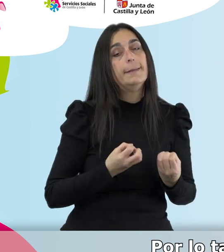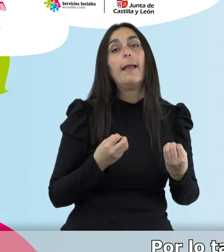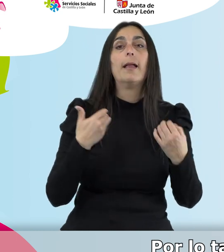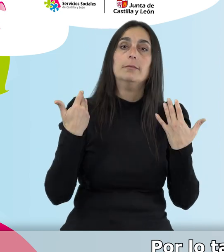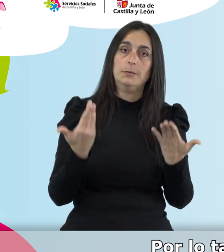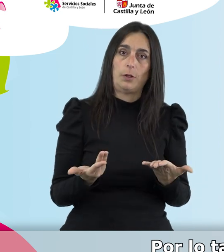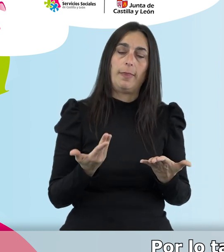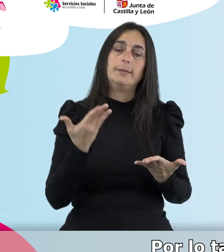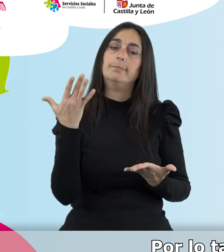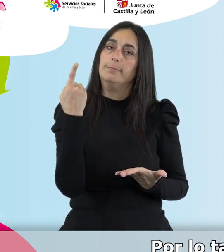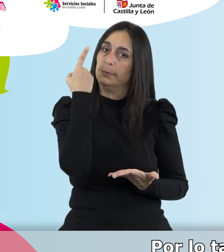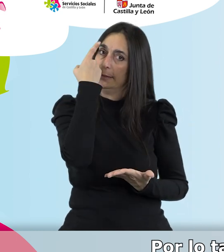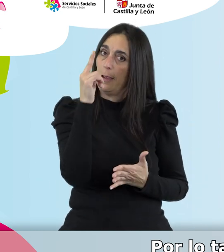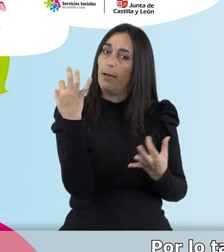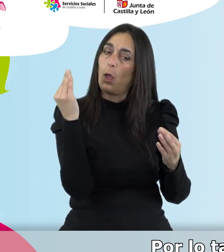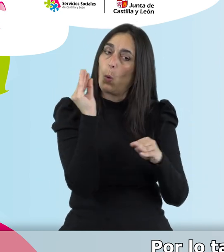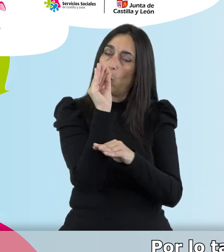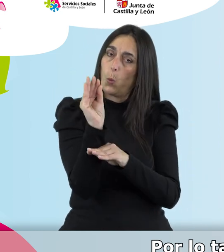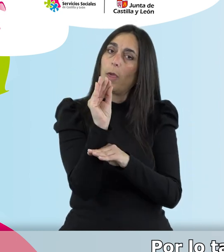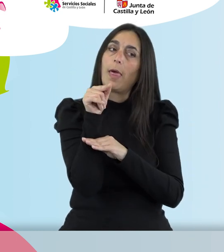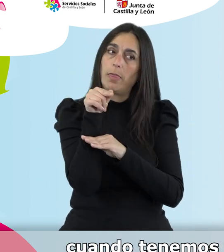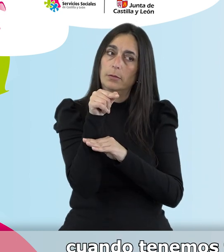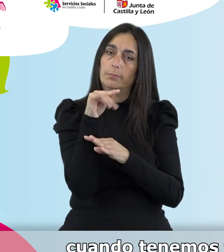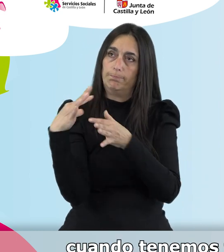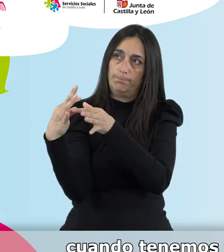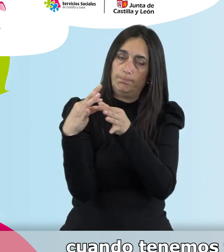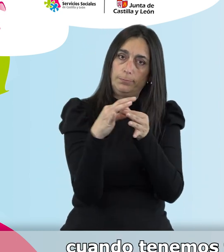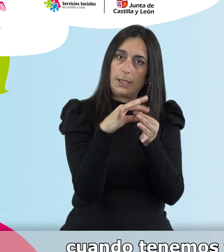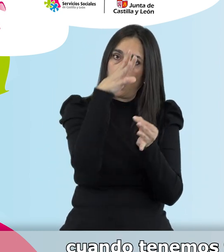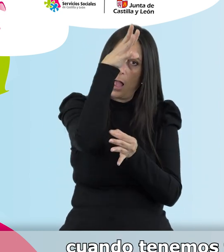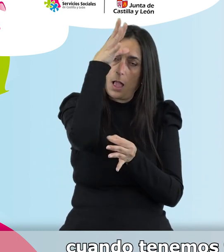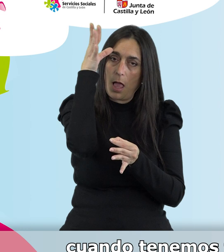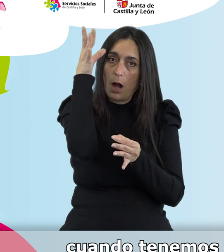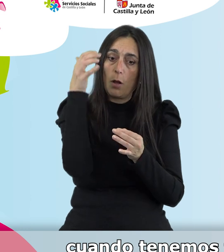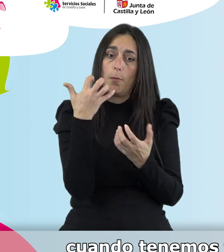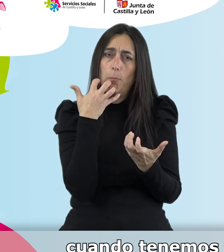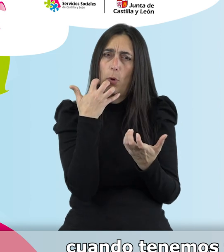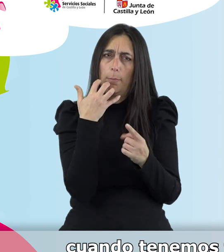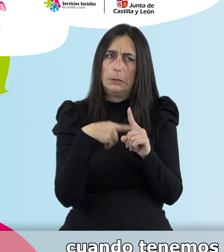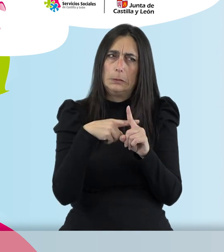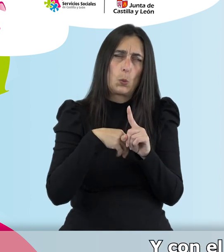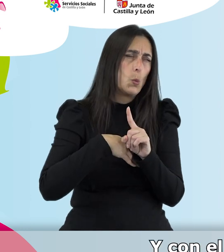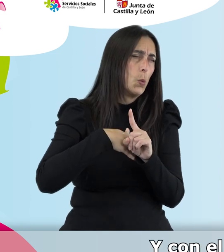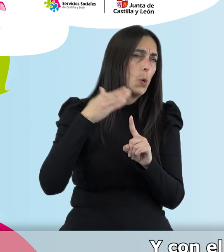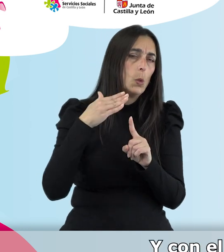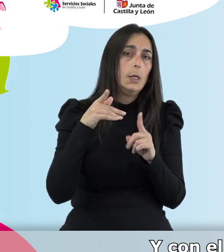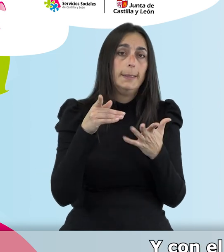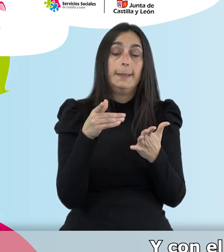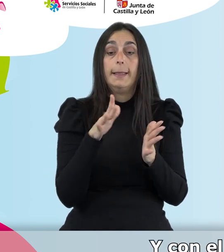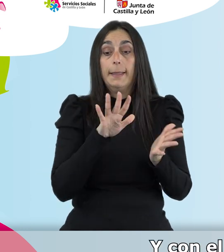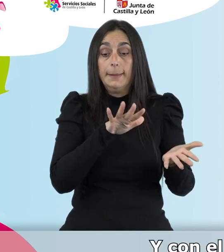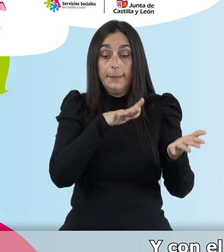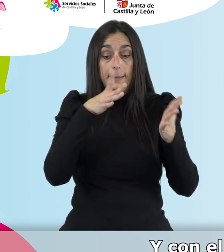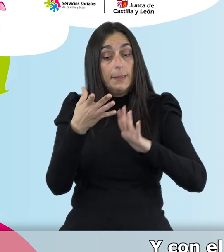Por lo tanto, tenemos que tener cuidado al respecto cuando tenemos temperaturas muy extremas. Y con el